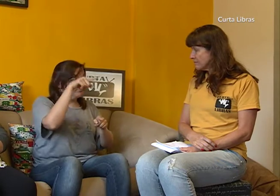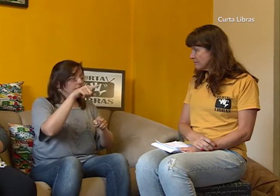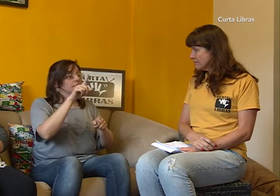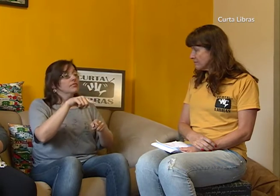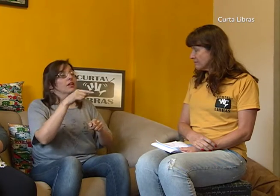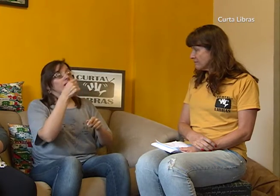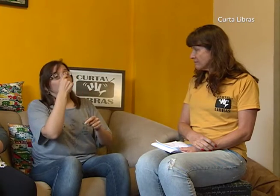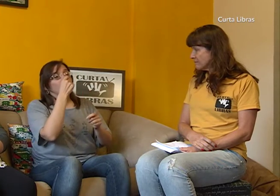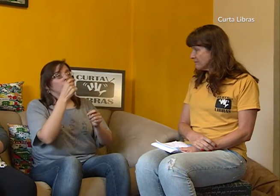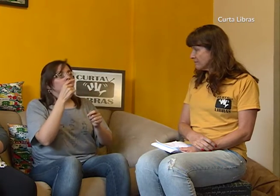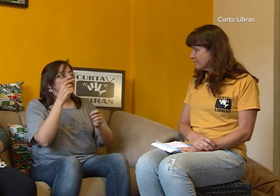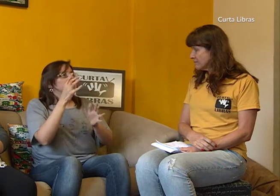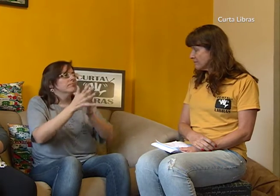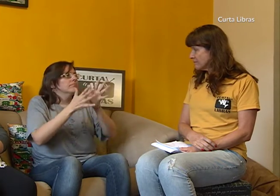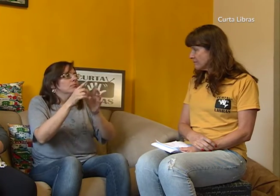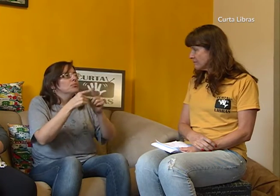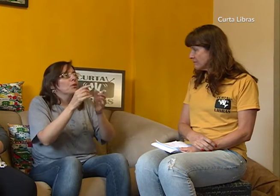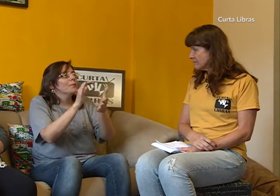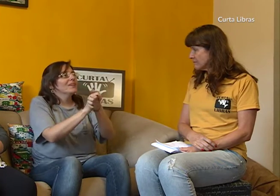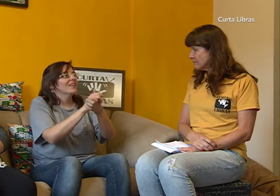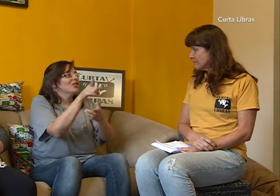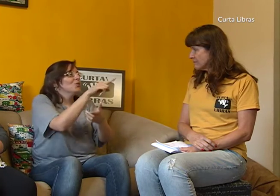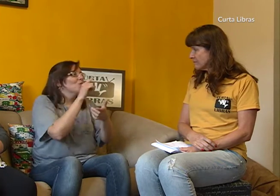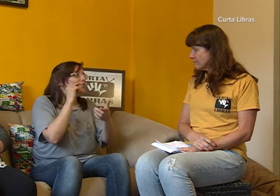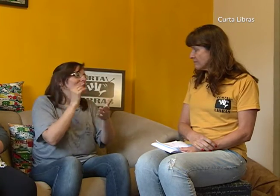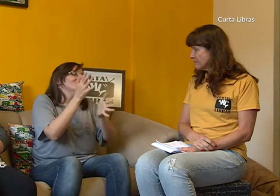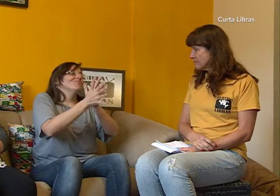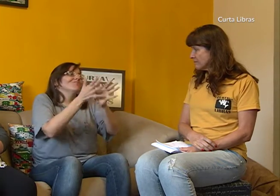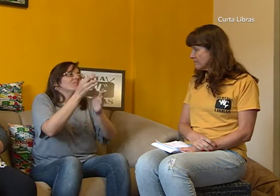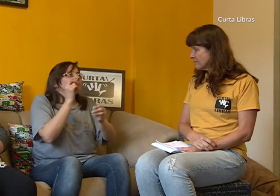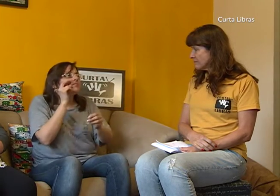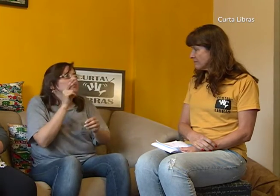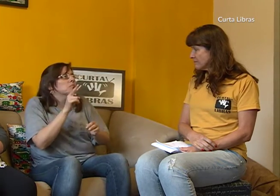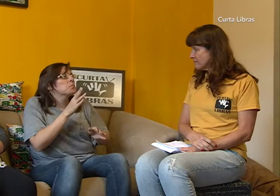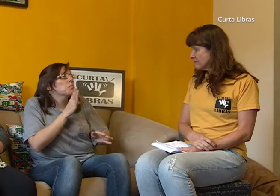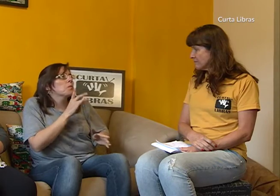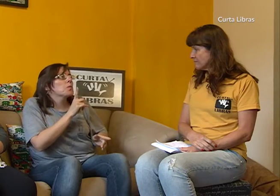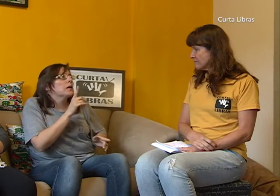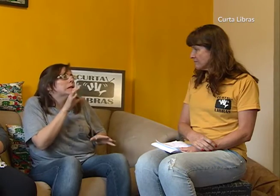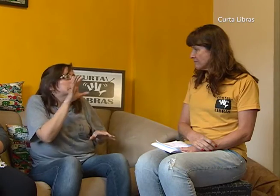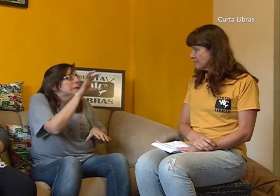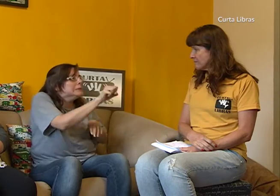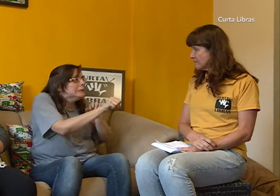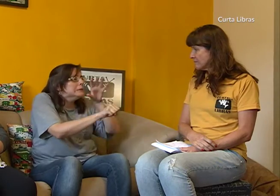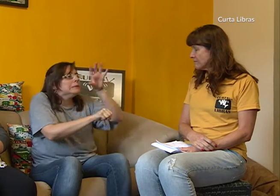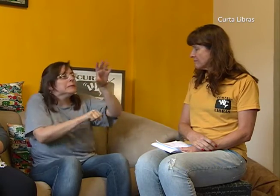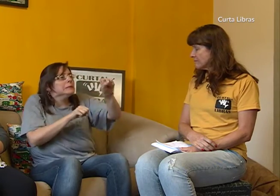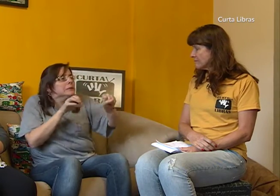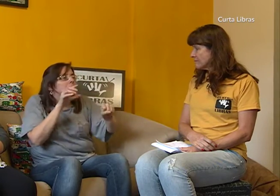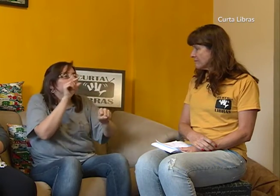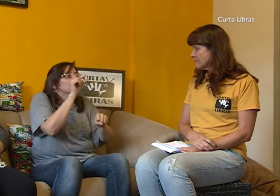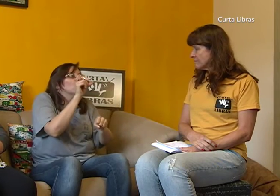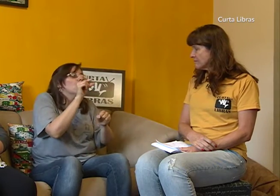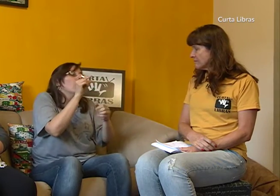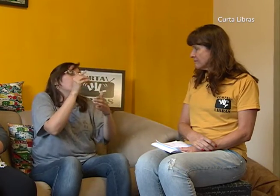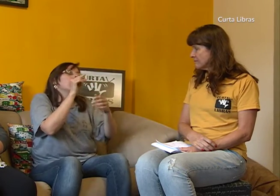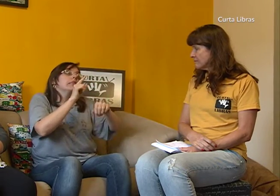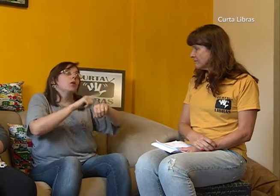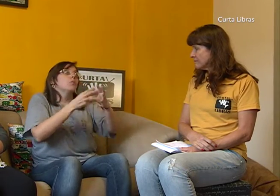são surdos, e falam em libras. E eu comecei a me interessar, daí eu ficava aos poucos tentando aprender, mas eu não tinha muito contato com eles,